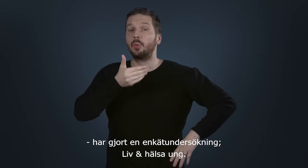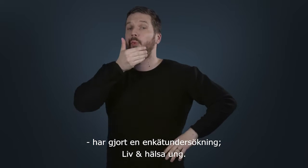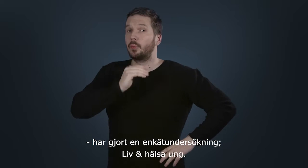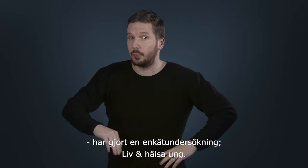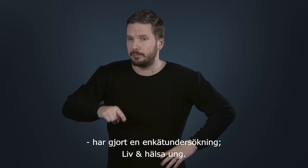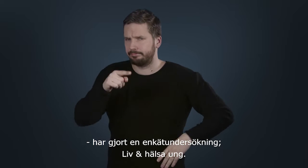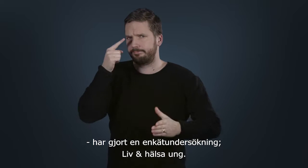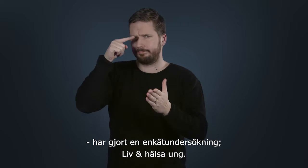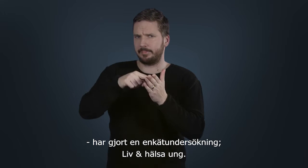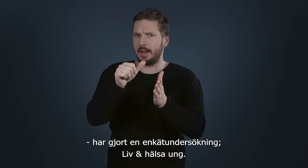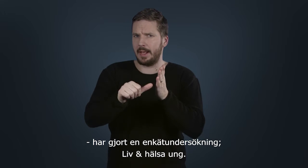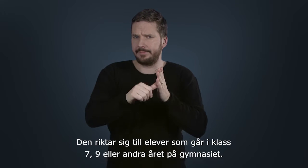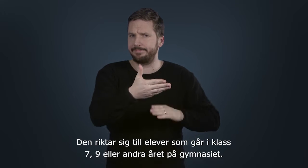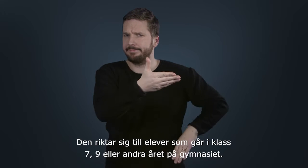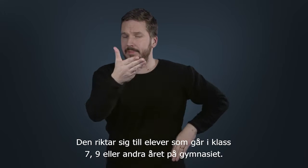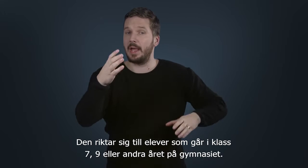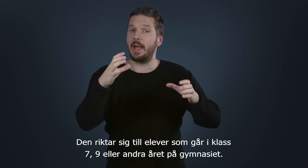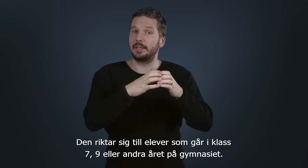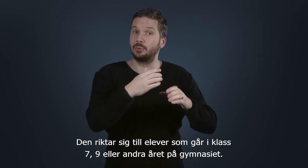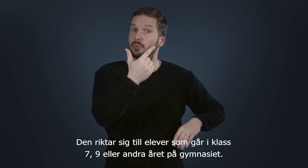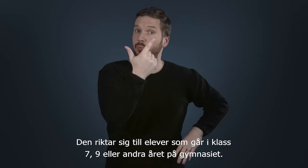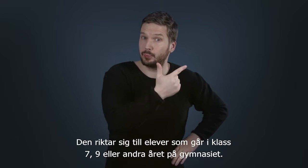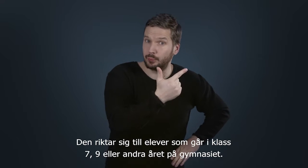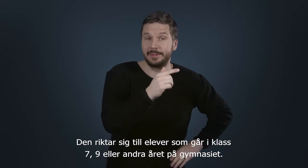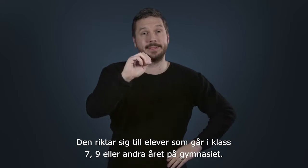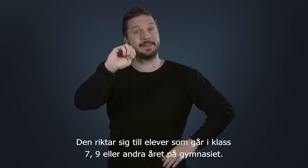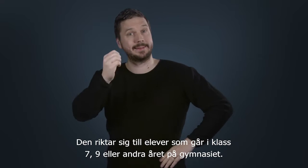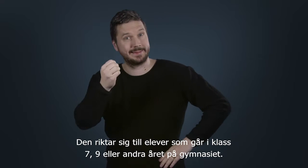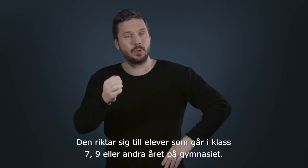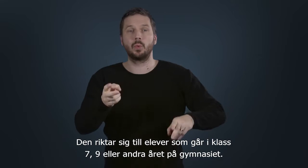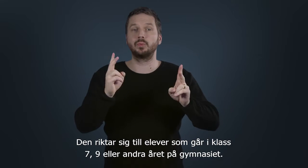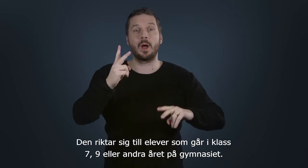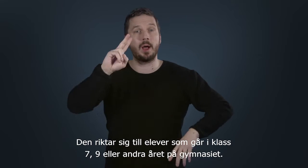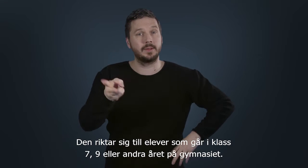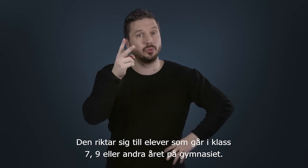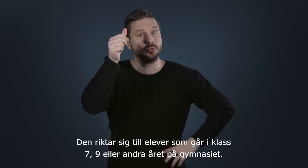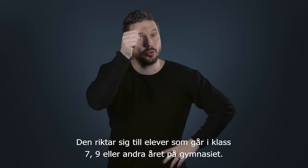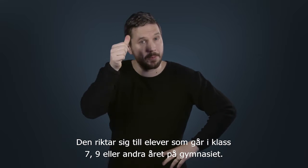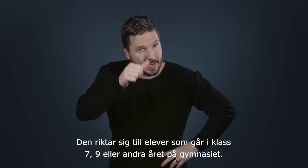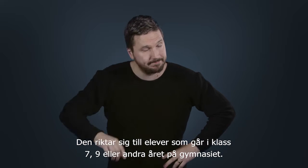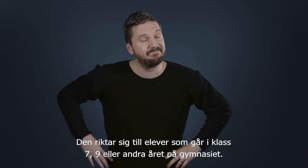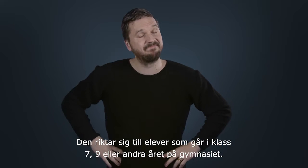hälsa ung. Den riktar sig till elever som går i klass 7, 9 eller andra året på gymnasiet.